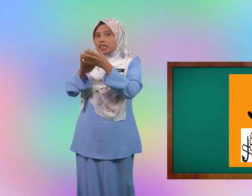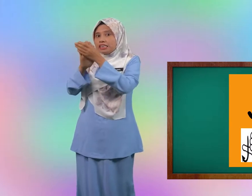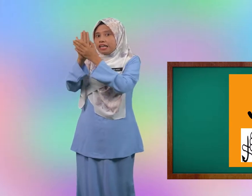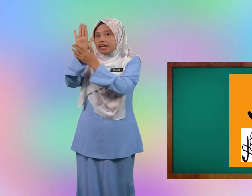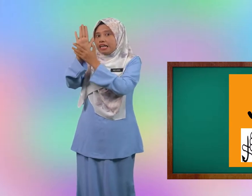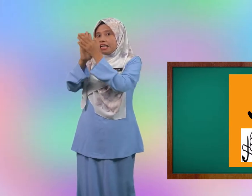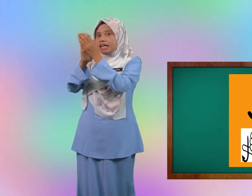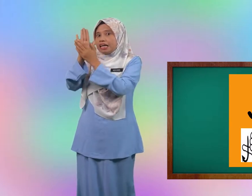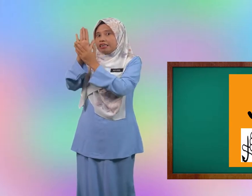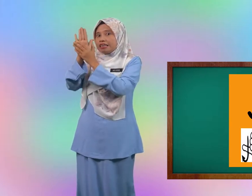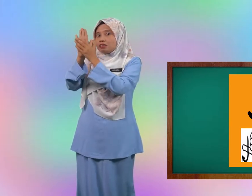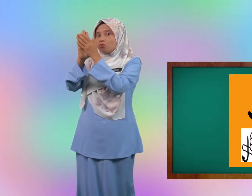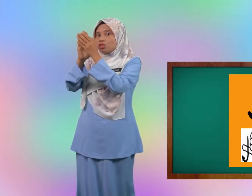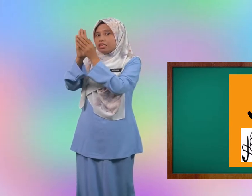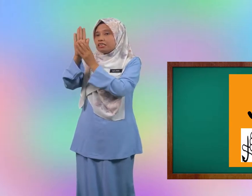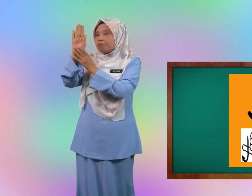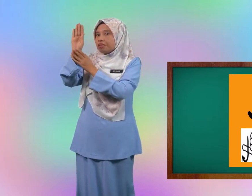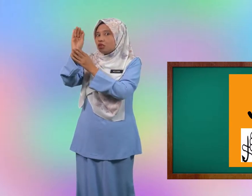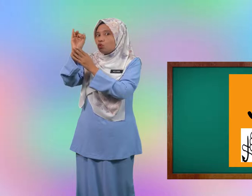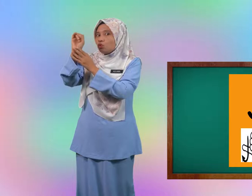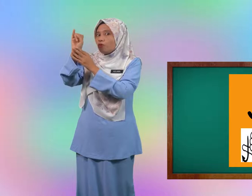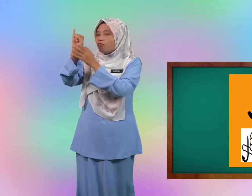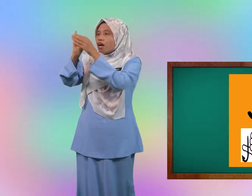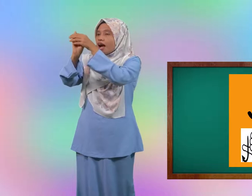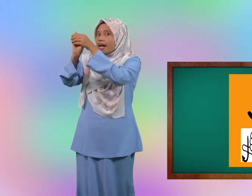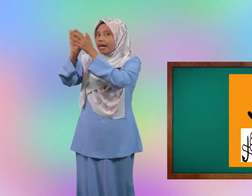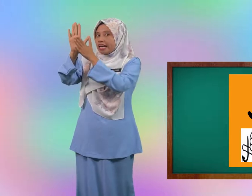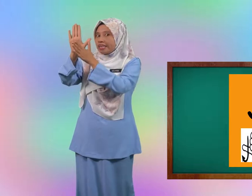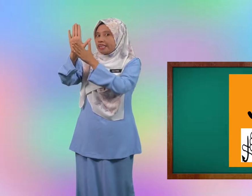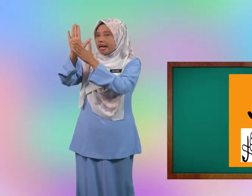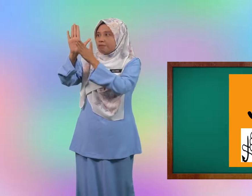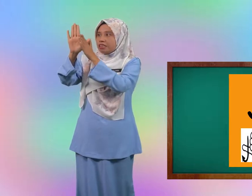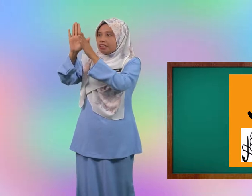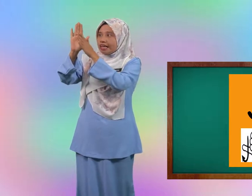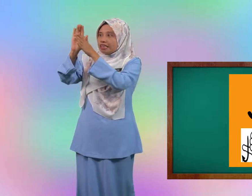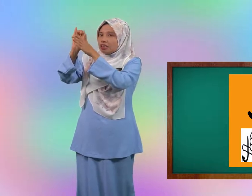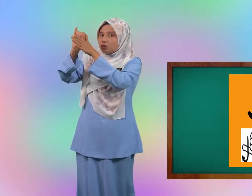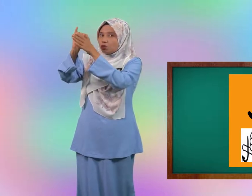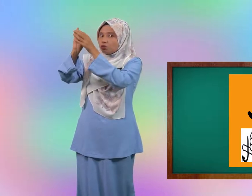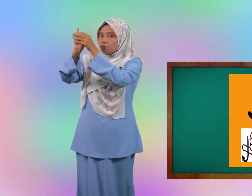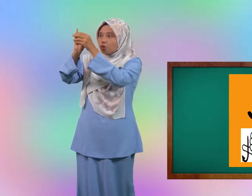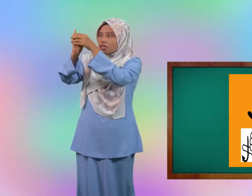tapak dan semua seperti huruf I tadi I macam ini kan tutup semua